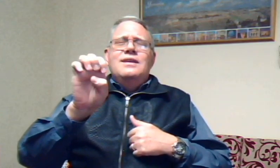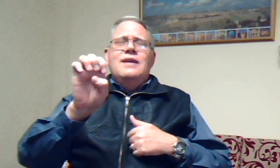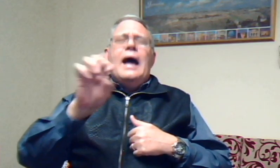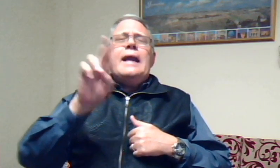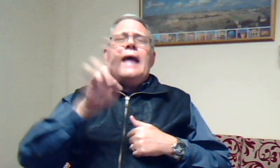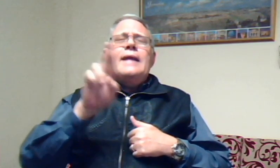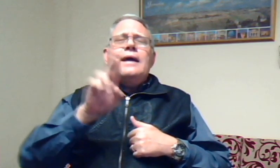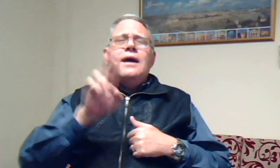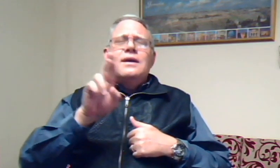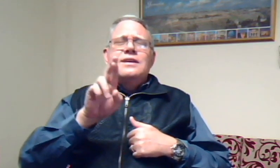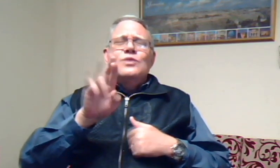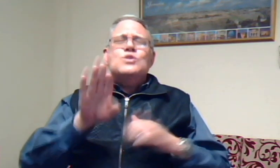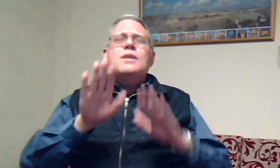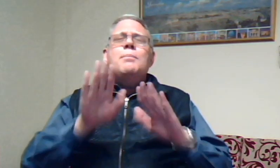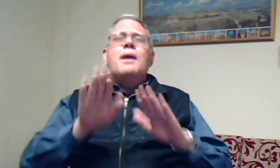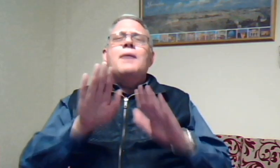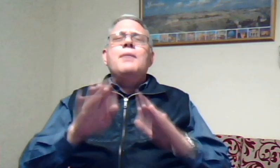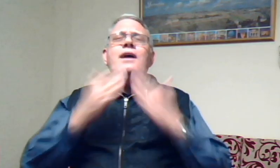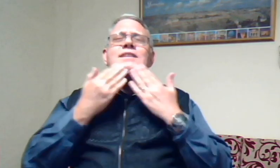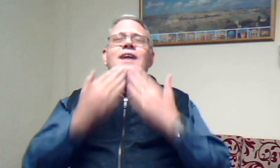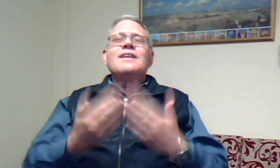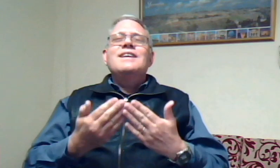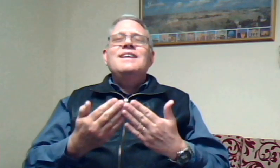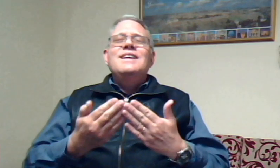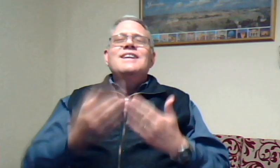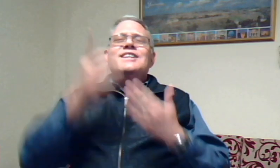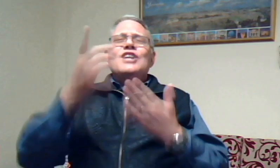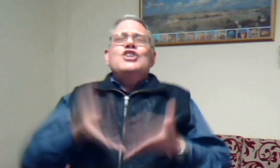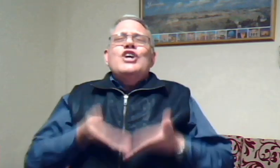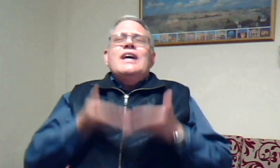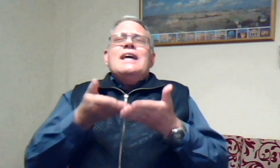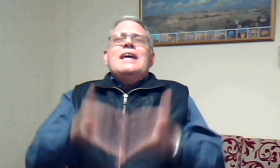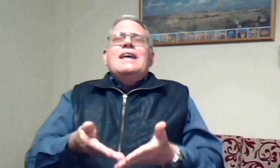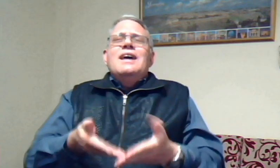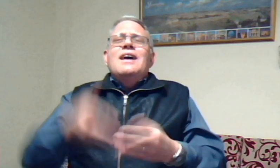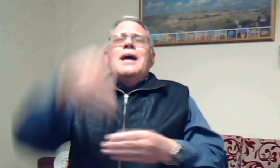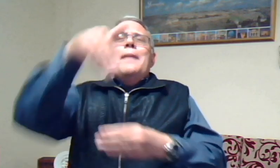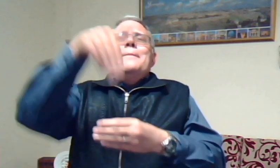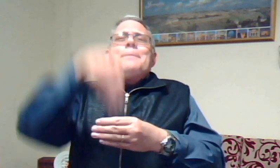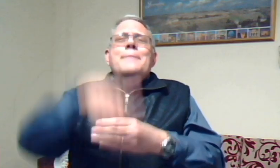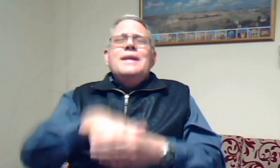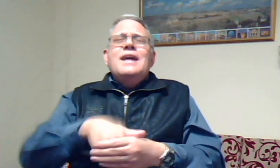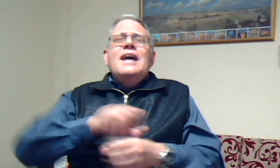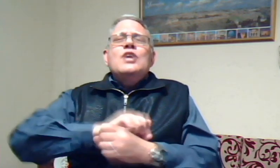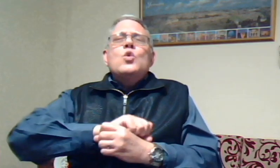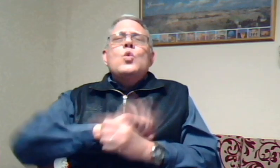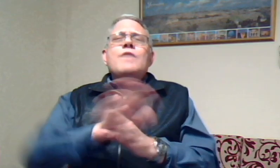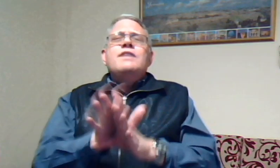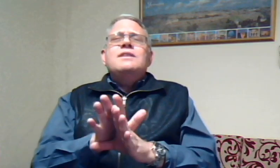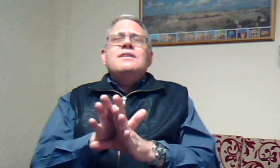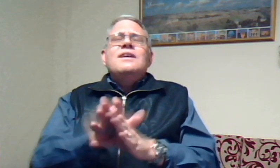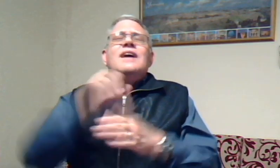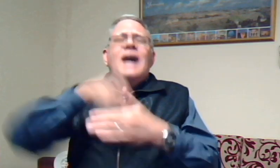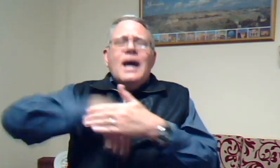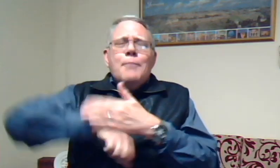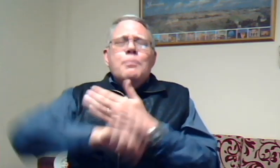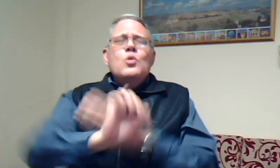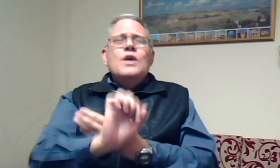Reineke. Ons sê baie baie dankie dat u gee midde in COVID een geboorte